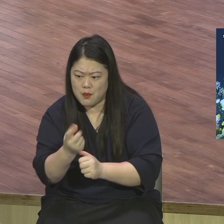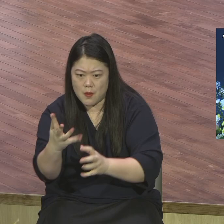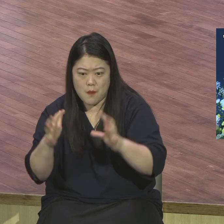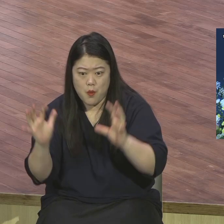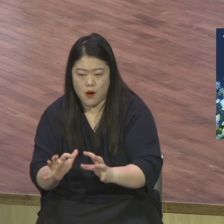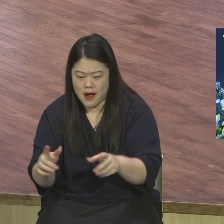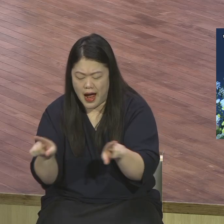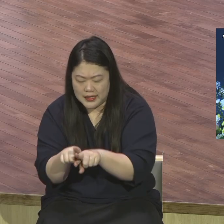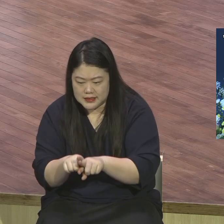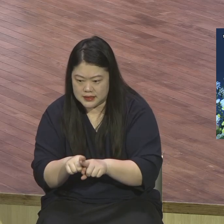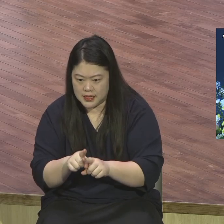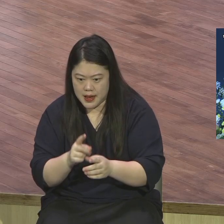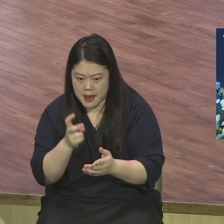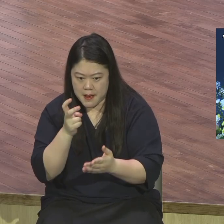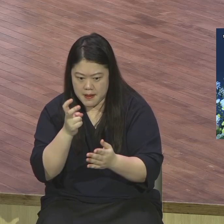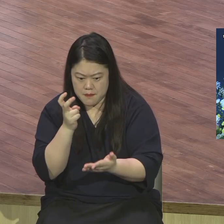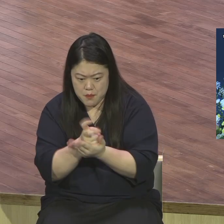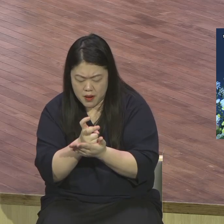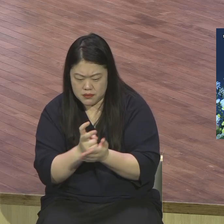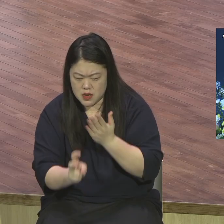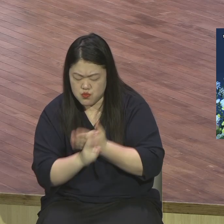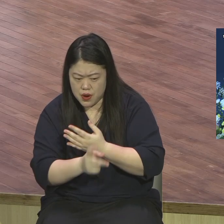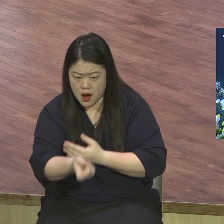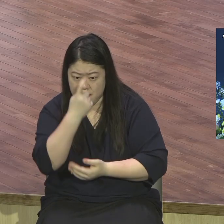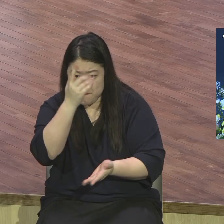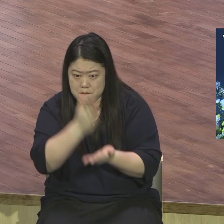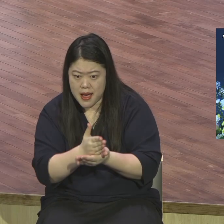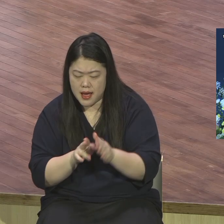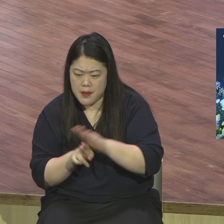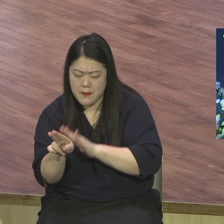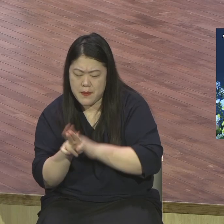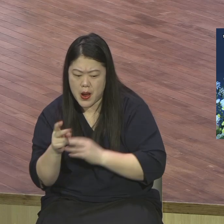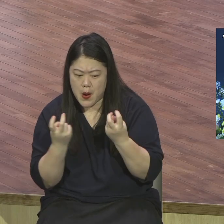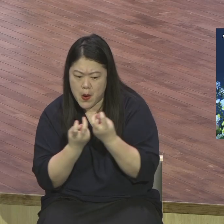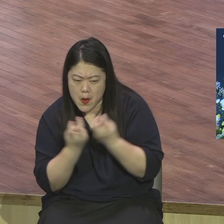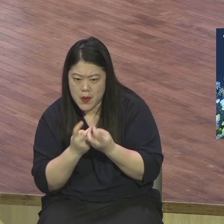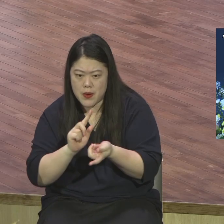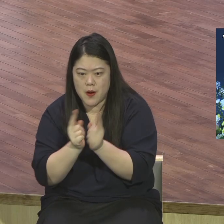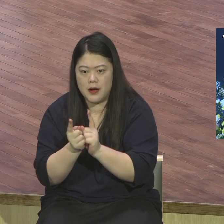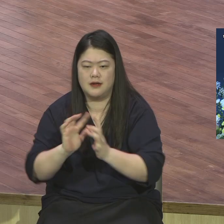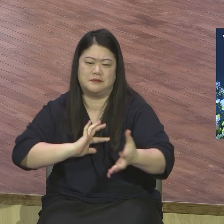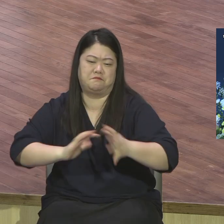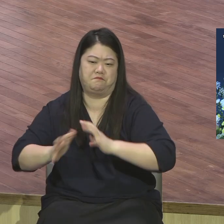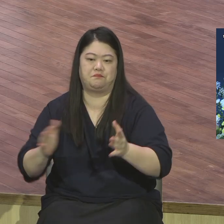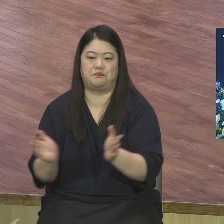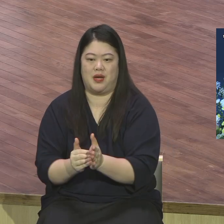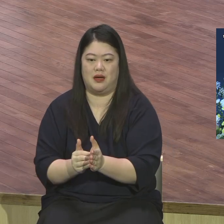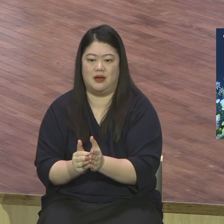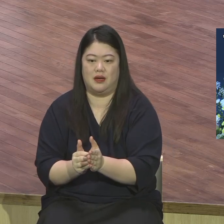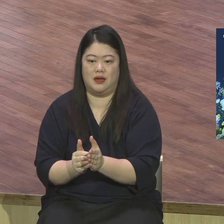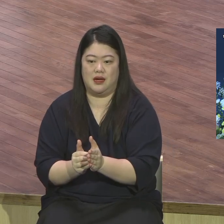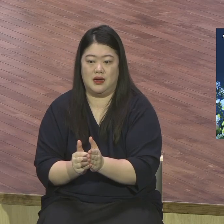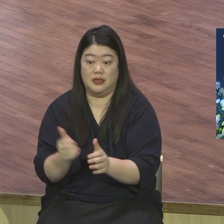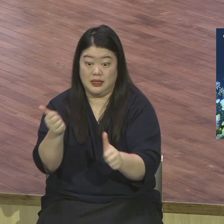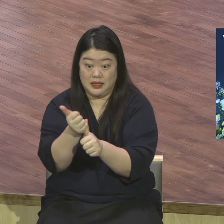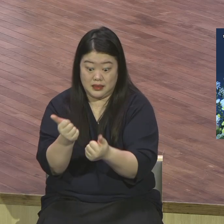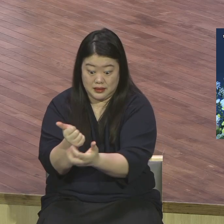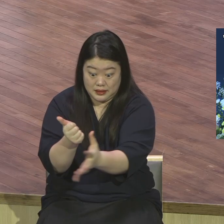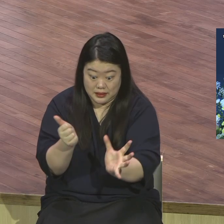이들이 닉슨을 열렬히 그렇게 추종하는 자들이었기 때문에 닉슨을 위해서라고